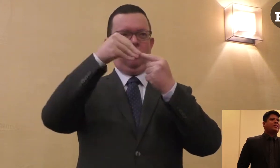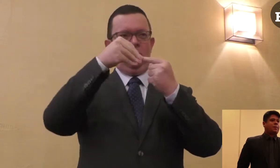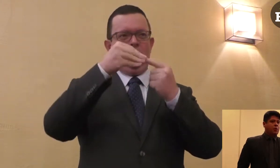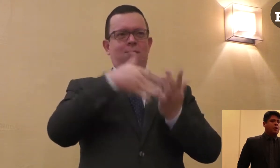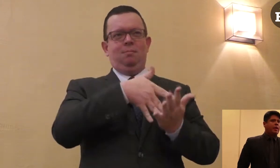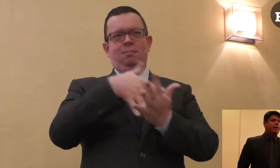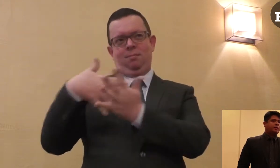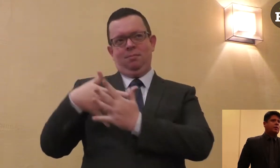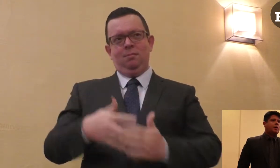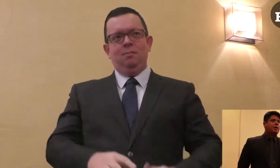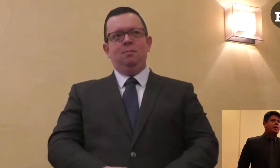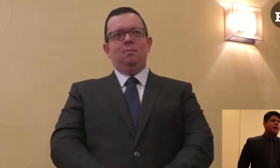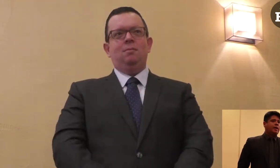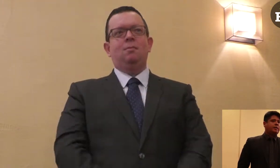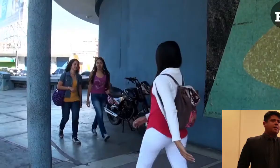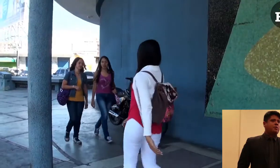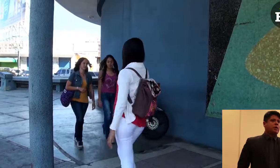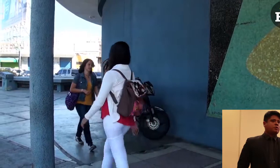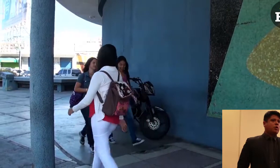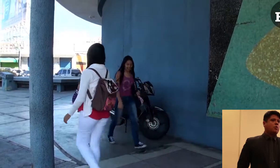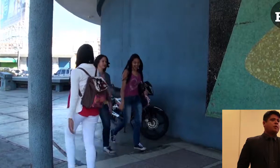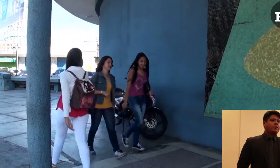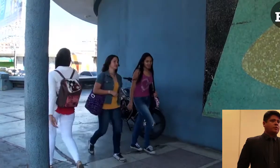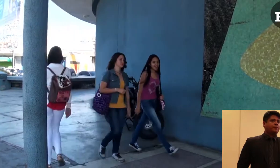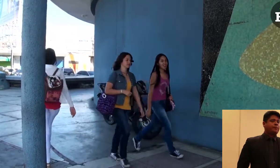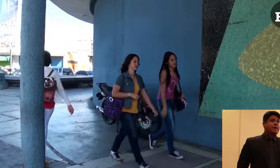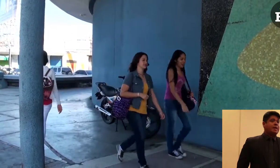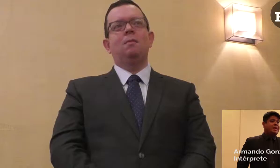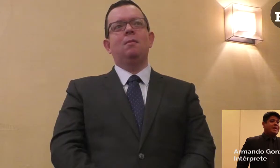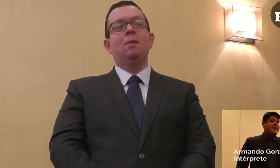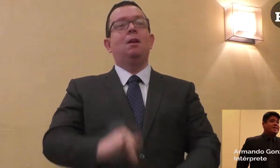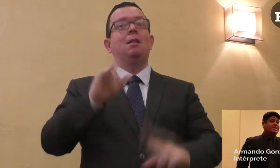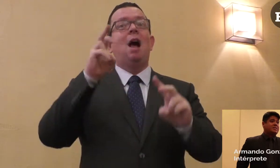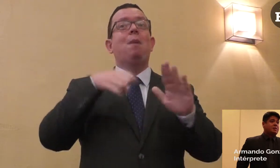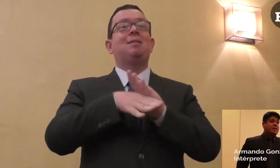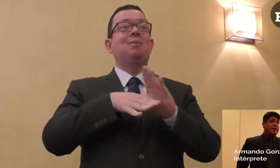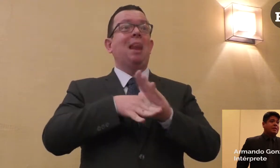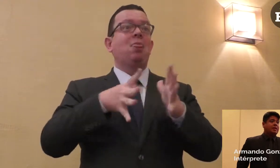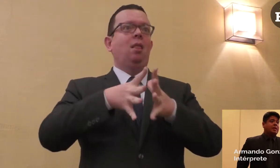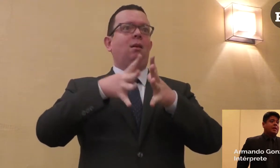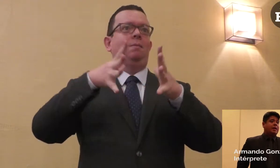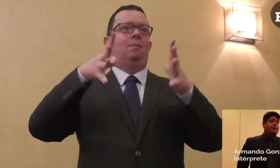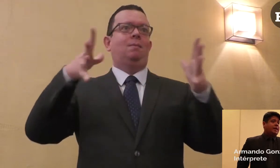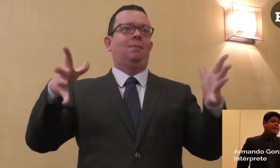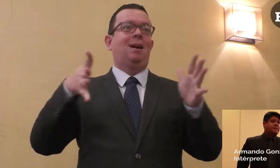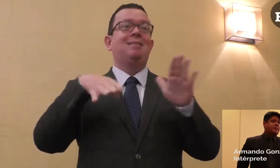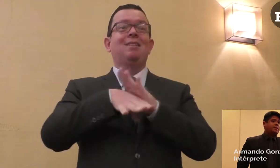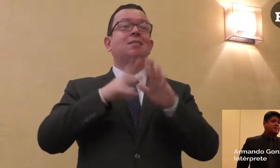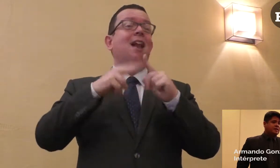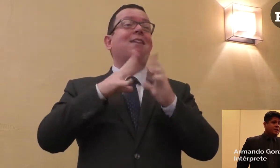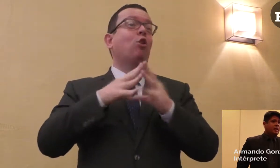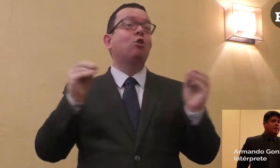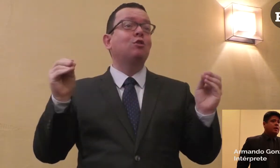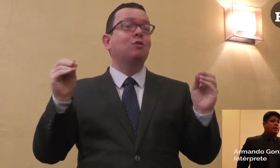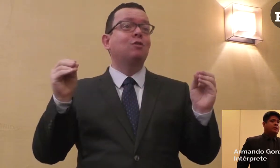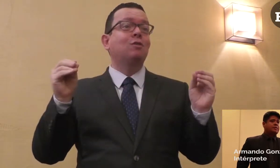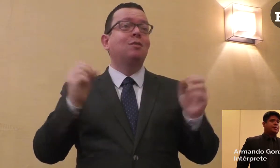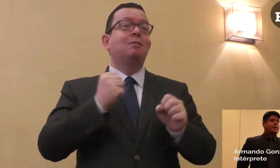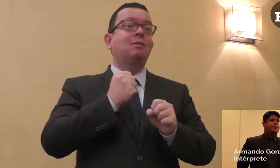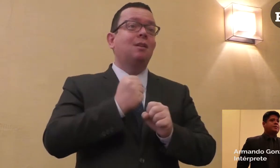temas y pudiéramos decir que son nuestras prioridades a trabajar en el tema de violación o de vulneración. Y la accesibilidad tiene